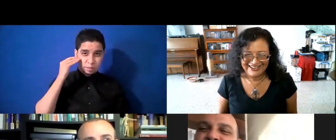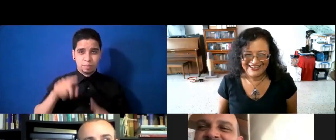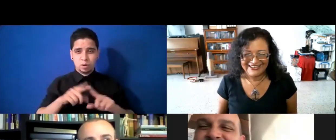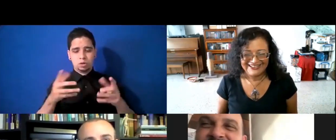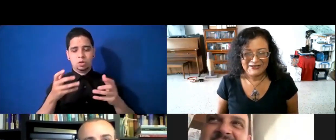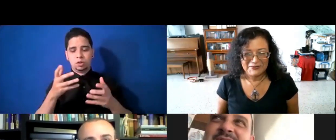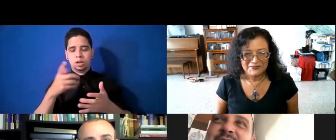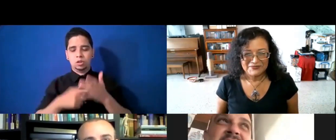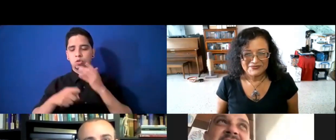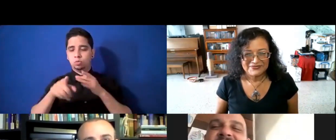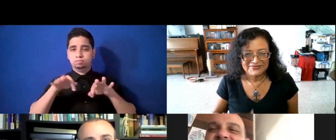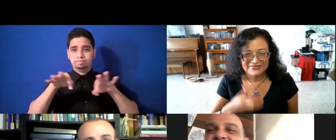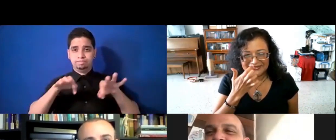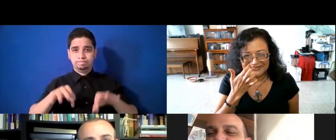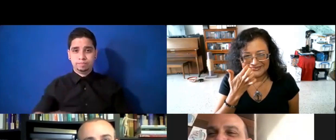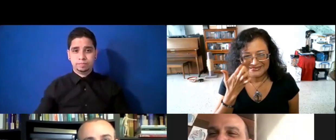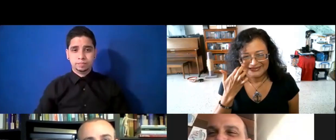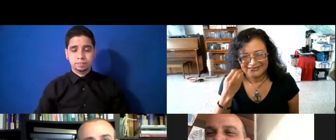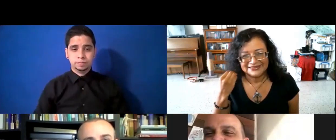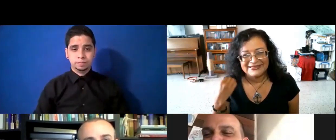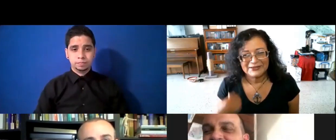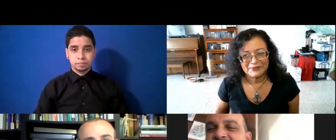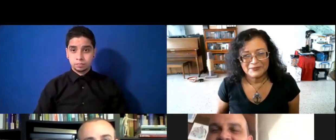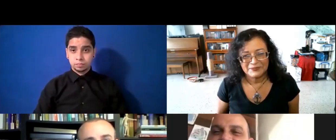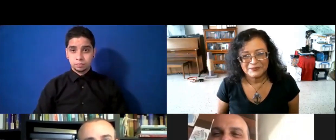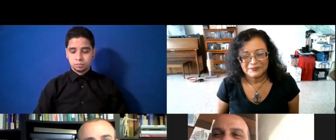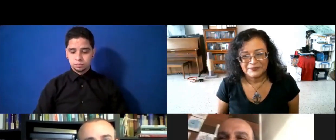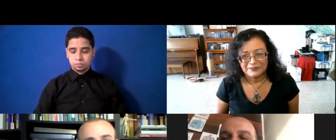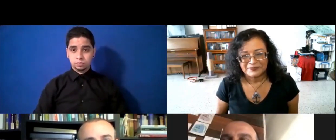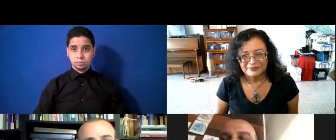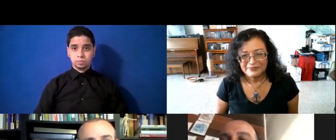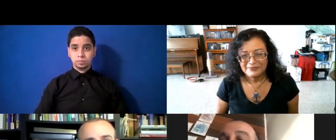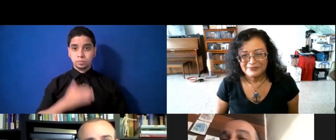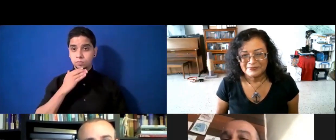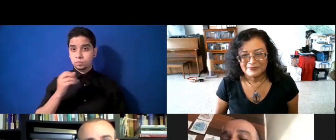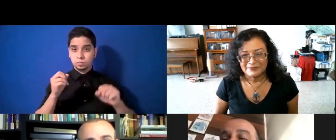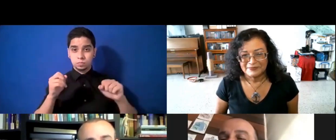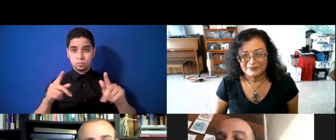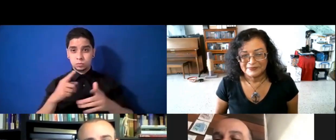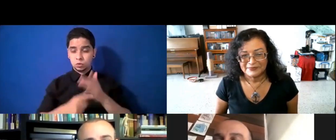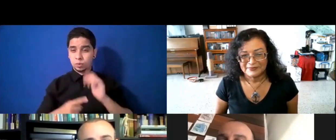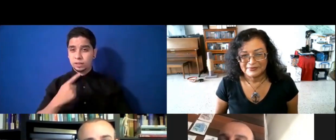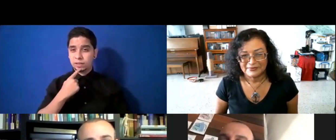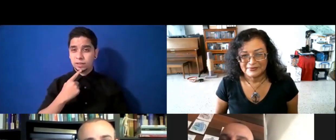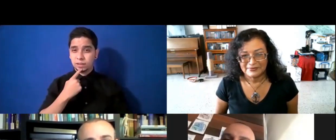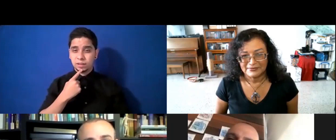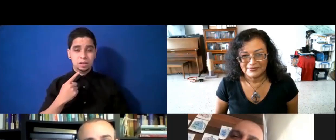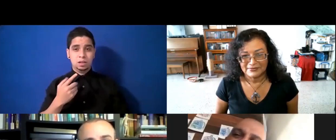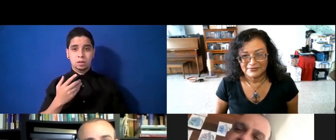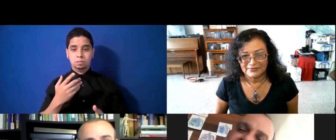mira, eso es una gran oportunidad por lo que me estás presentando en cuanto a la pregunta, porque nos permite